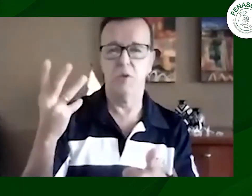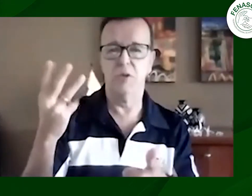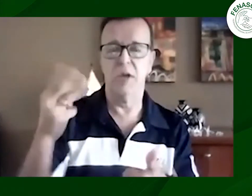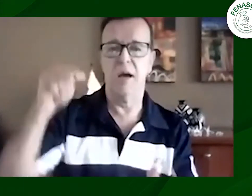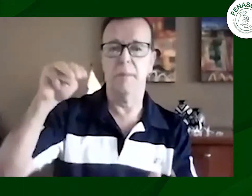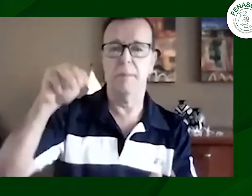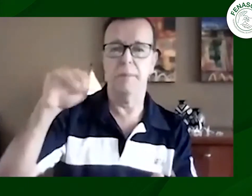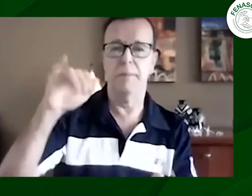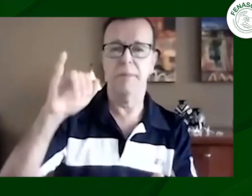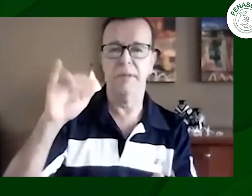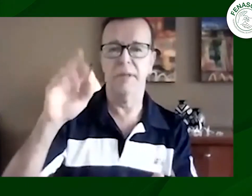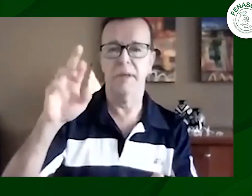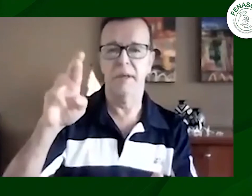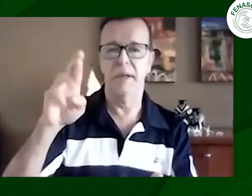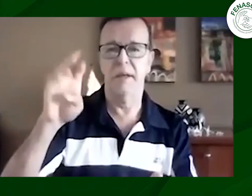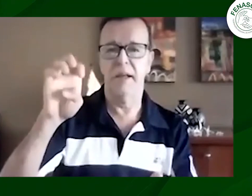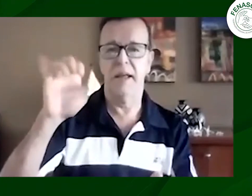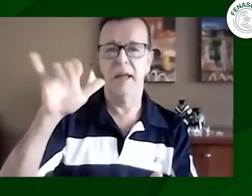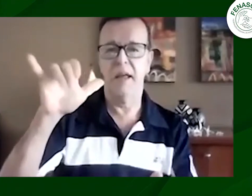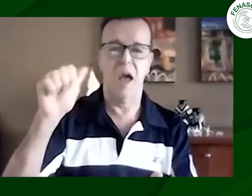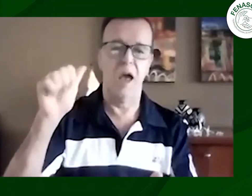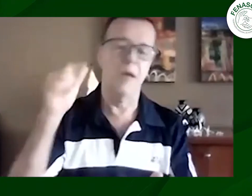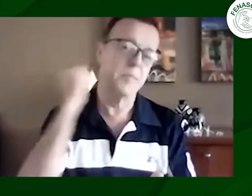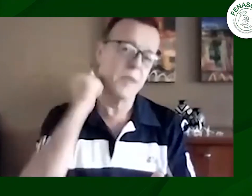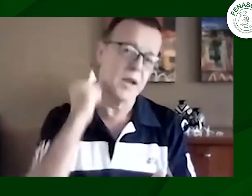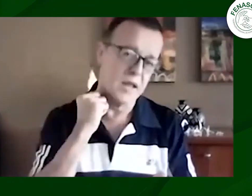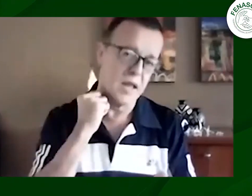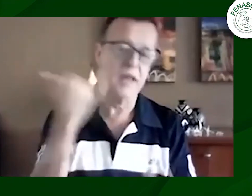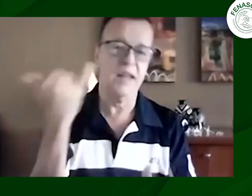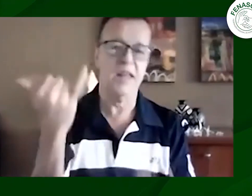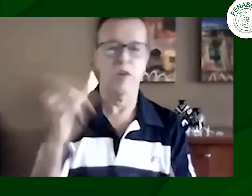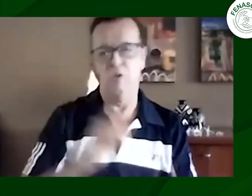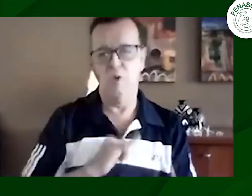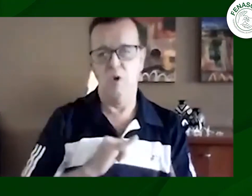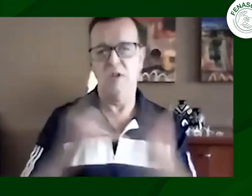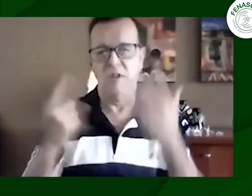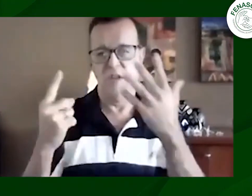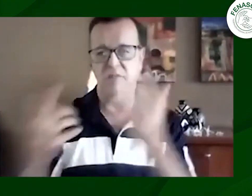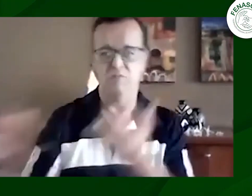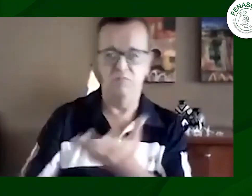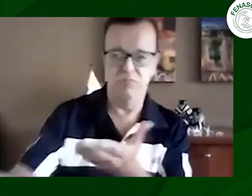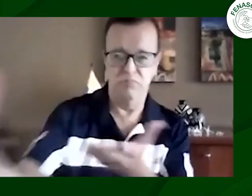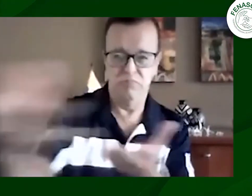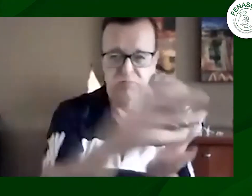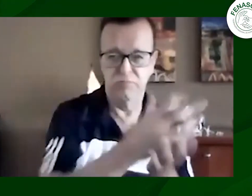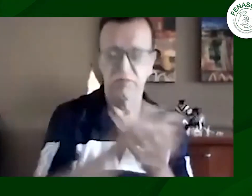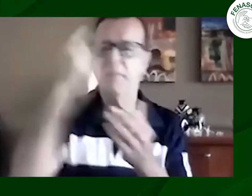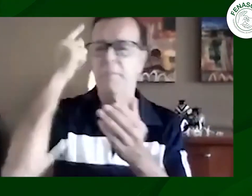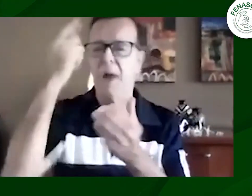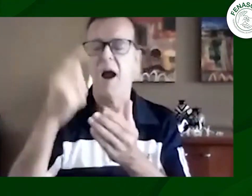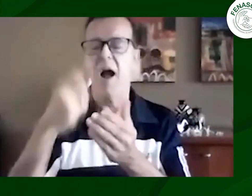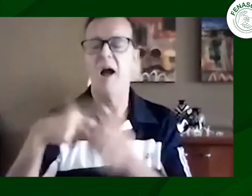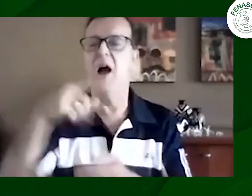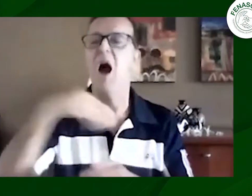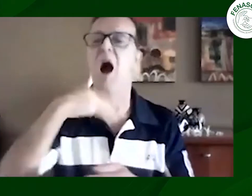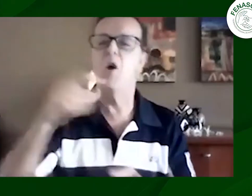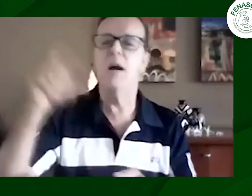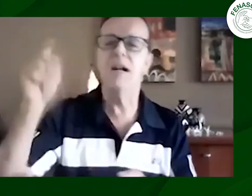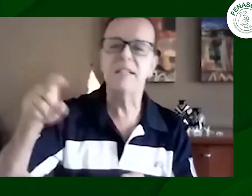mi esposa ella se llama mireya y yo nosotros recogimos